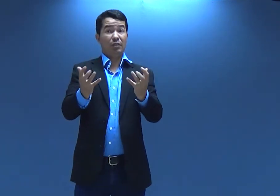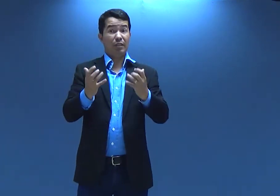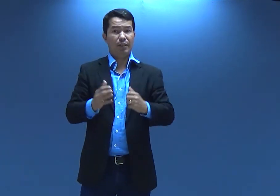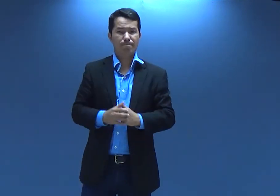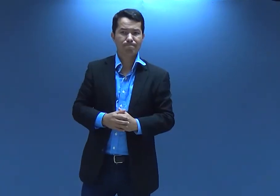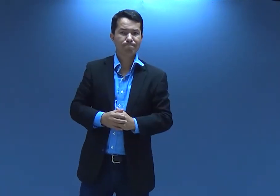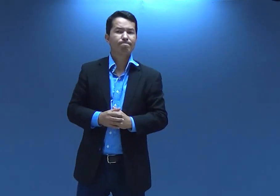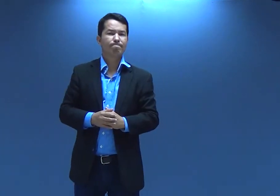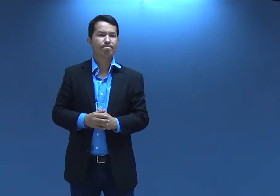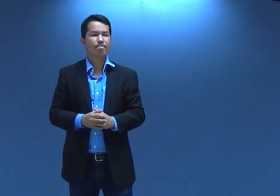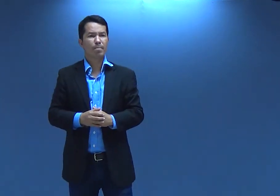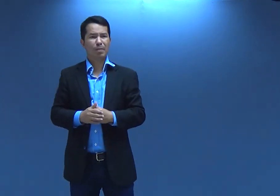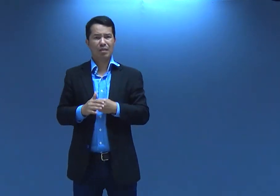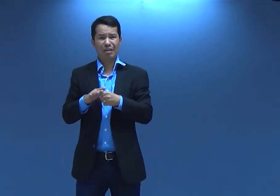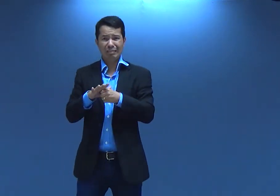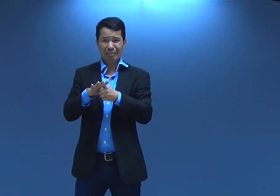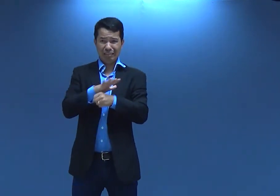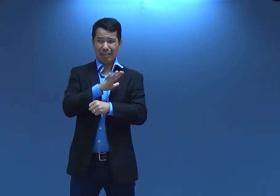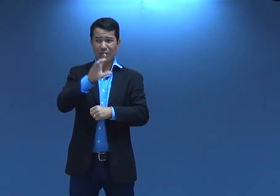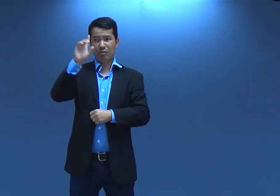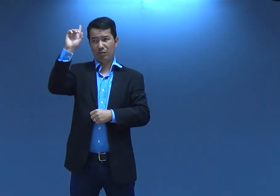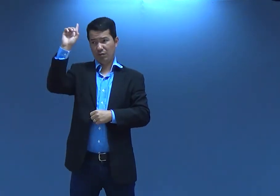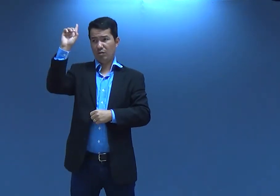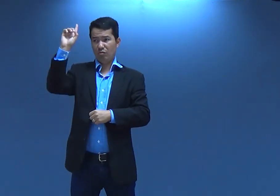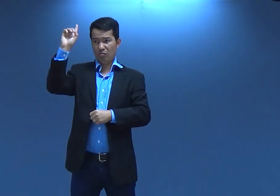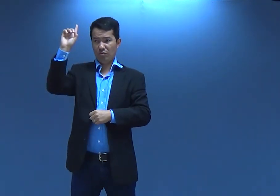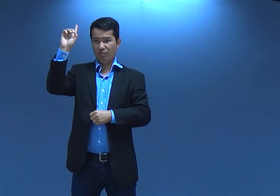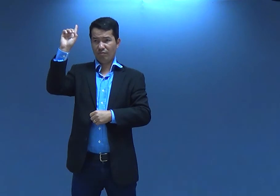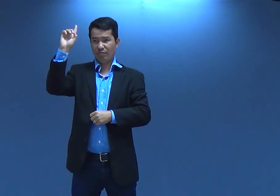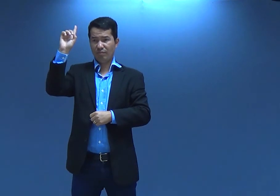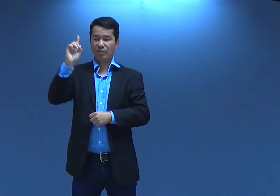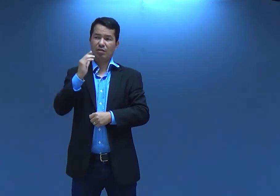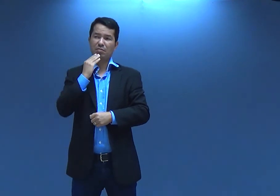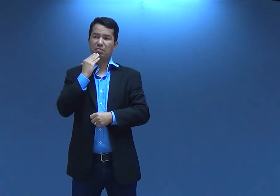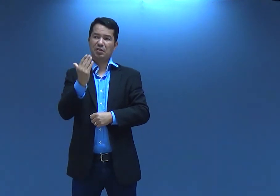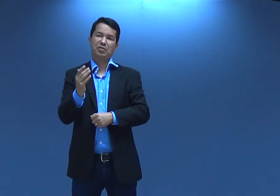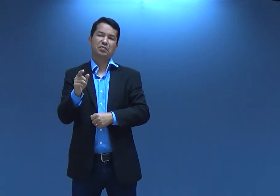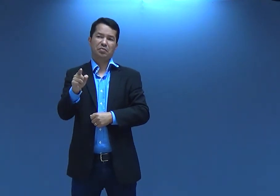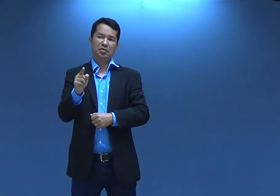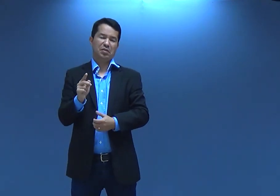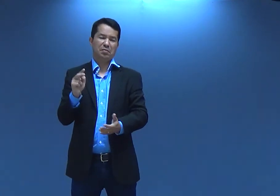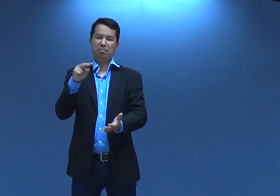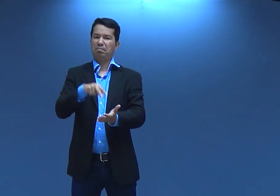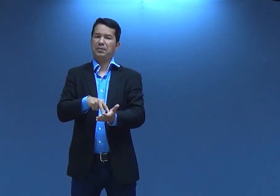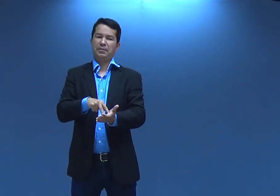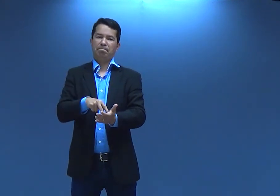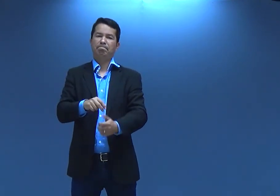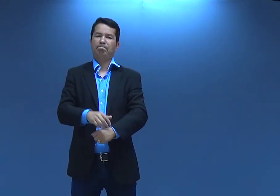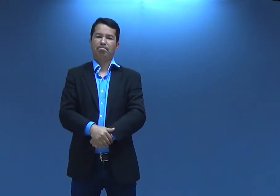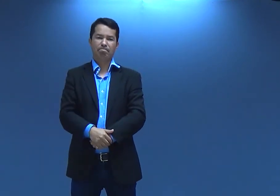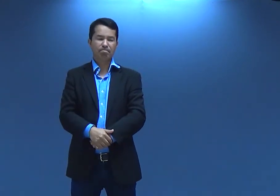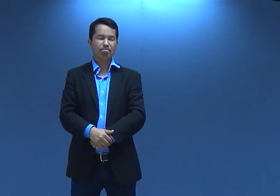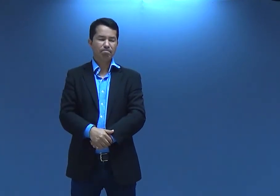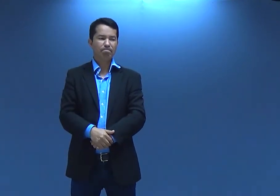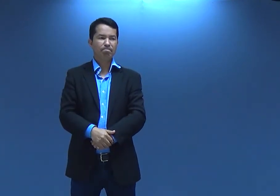então se você quer isso você quer ser cheio de Deus eu vou pedir pra você ficar em pé